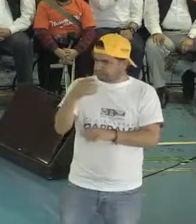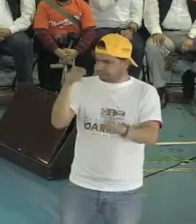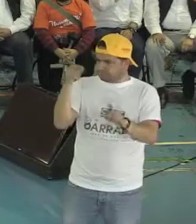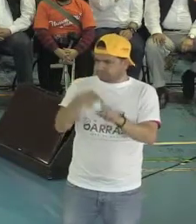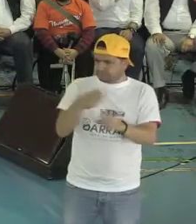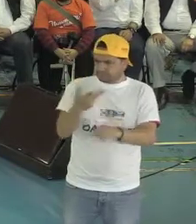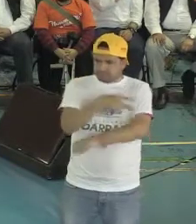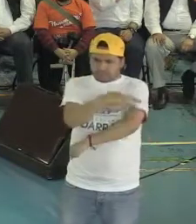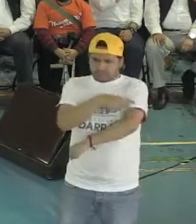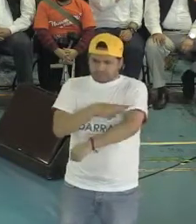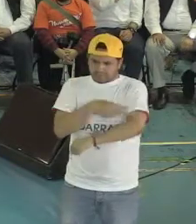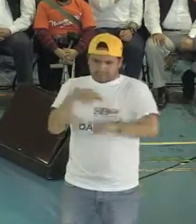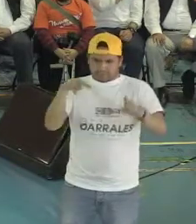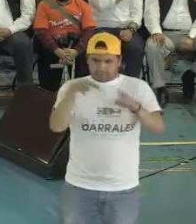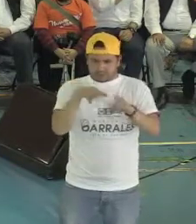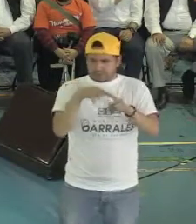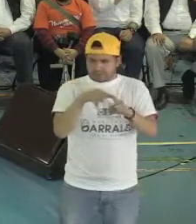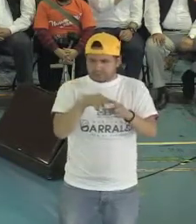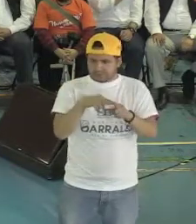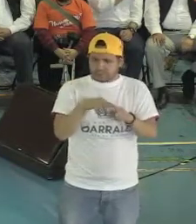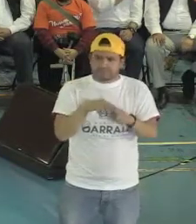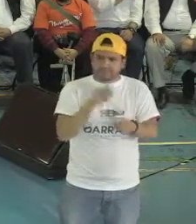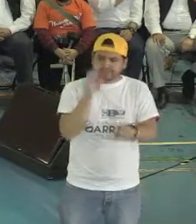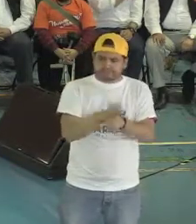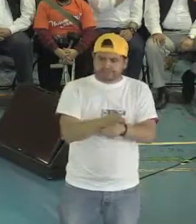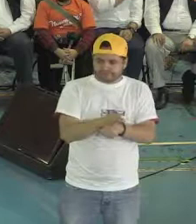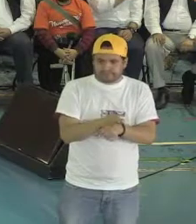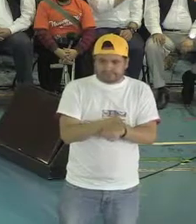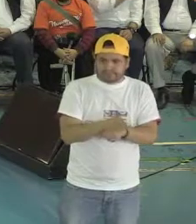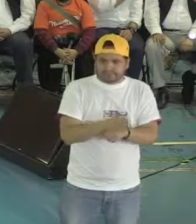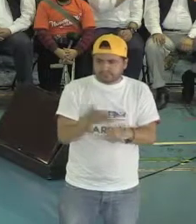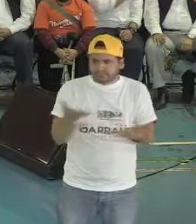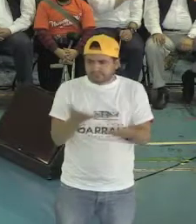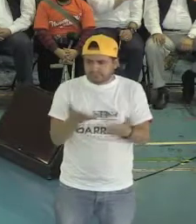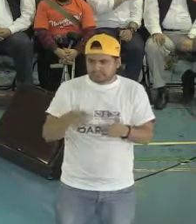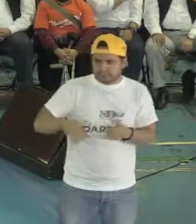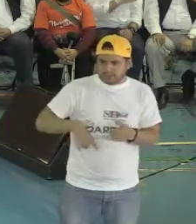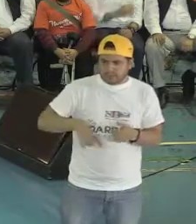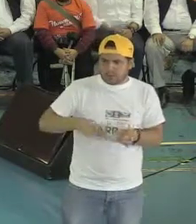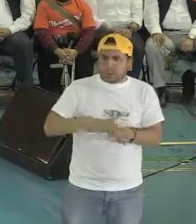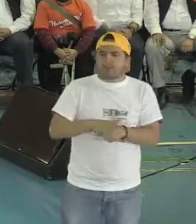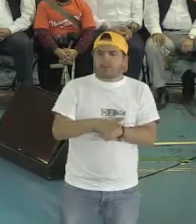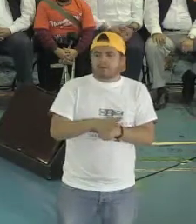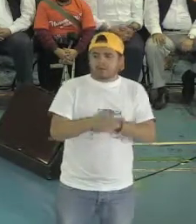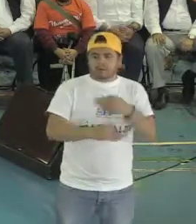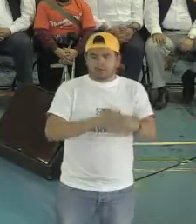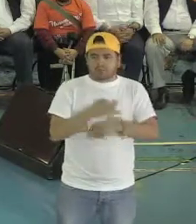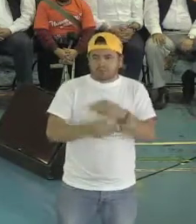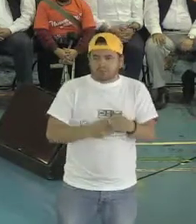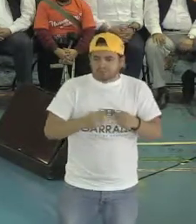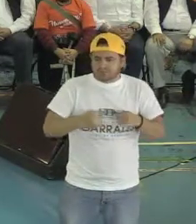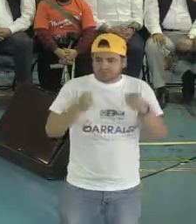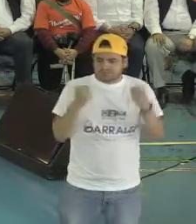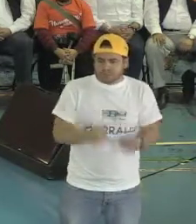civil. La tarea más importante de cualquier gobernante en el mundo es garantizar la integridad,